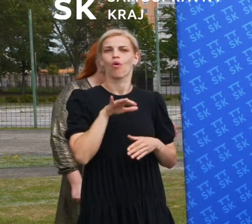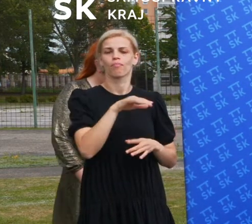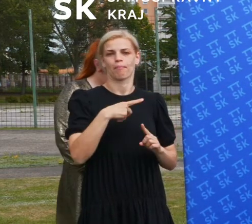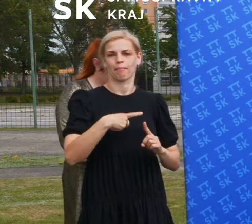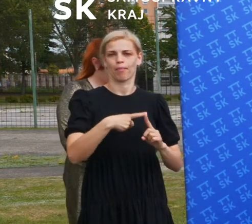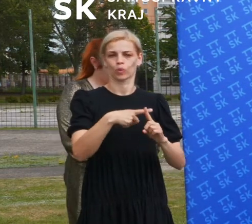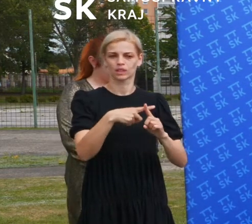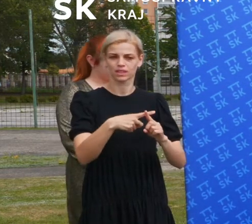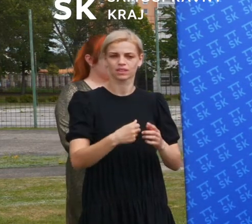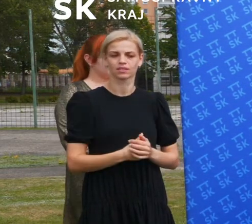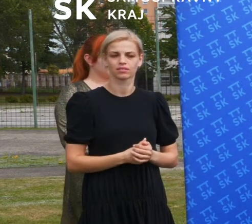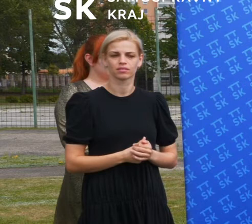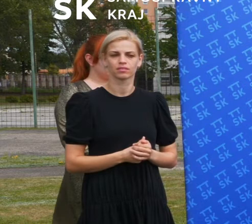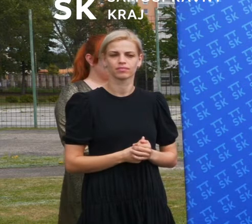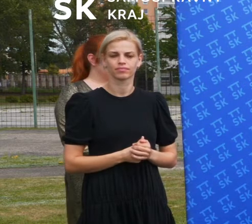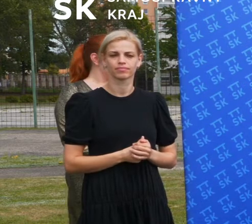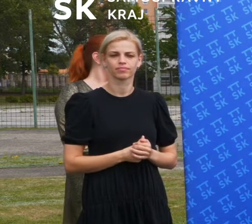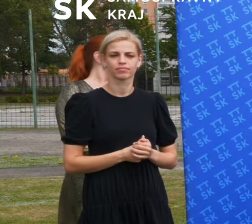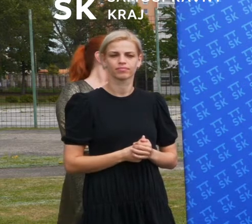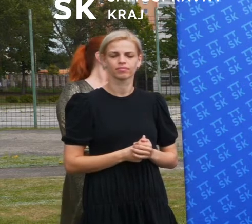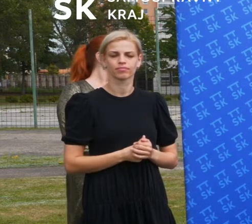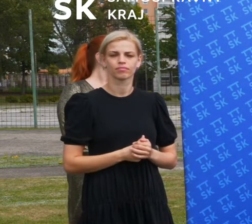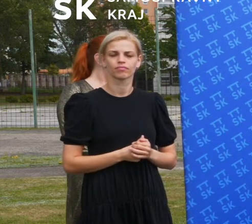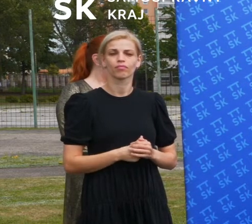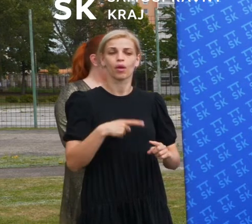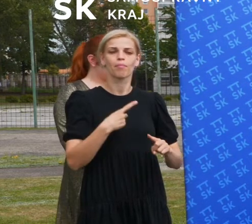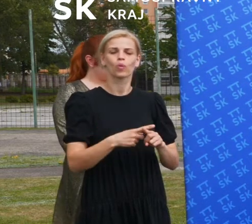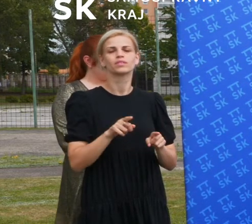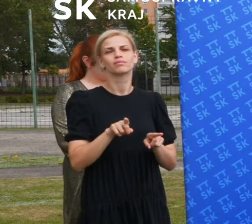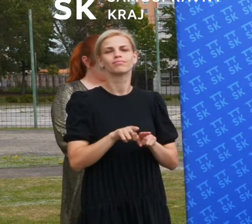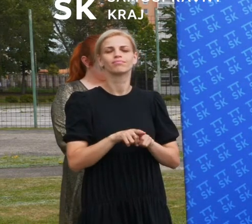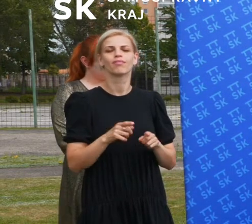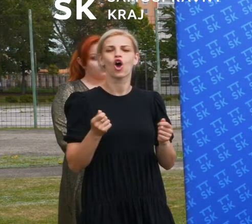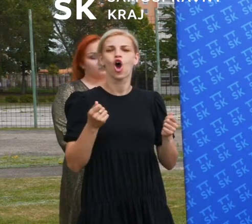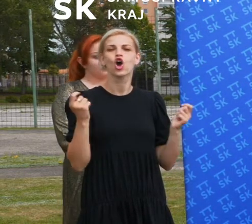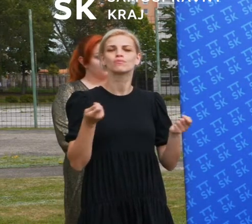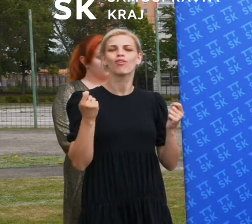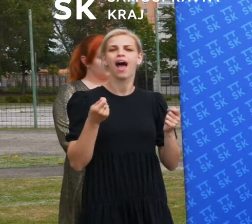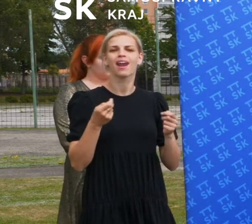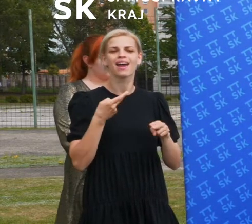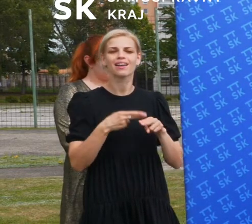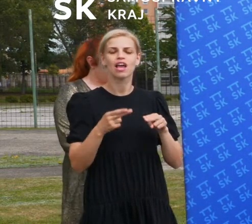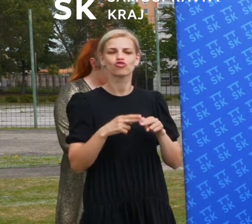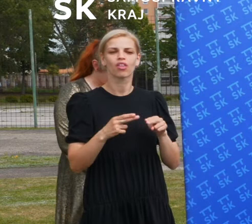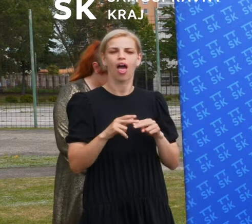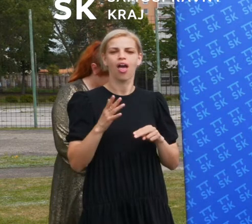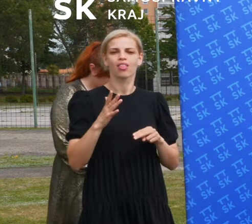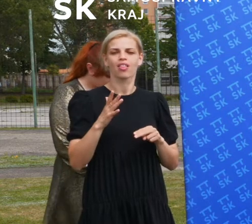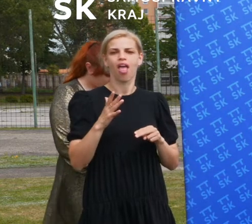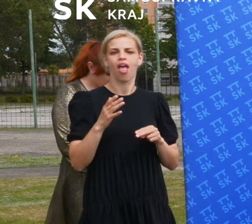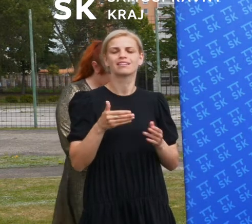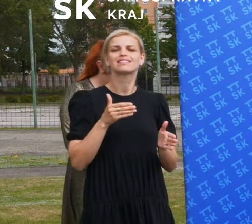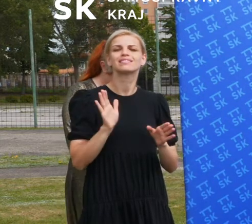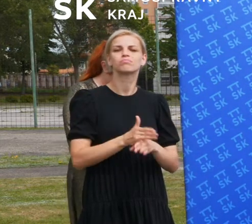chceme ho odinvestovať, ale zároveň aj s tým efektívnym a hospodárnym riešením. To znamená nevytvárať